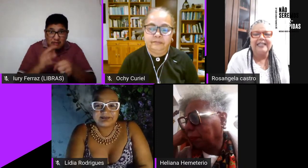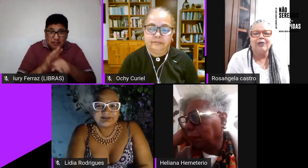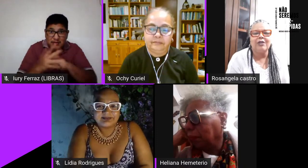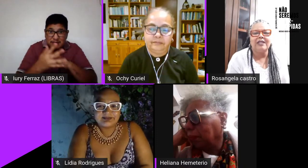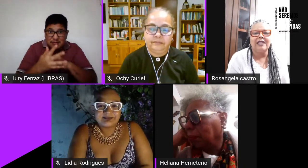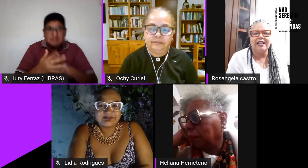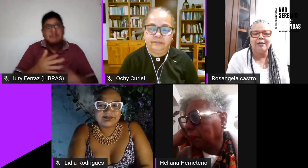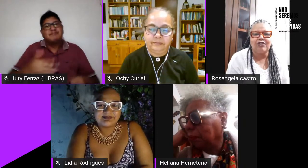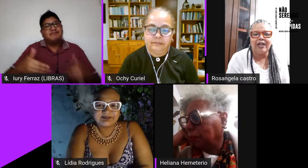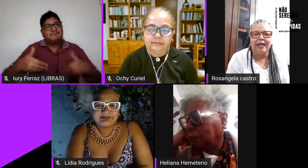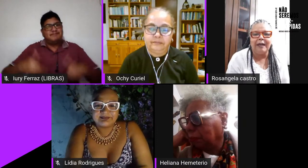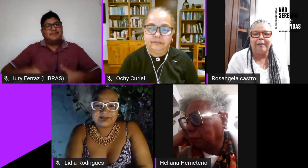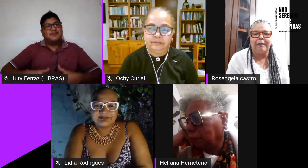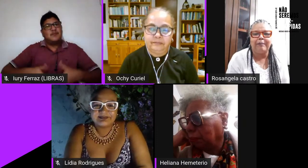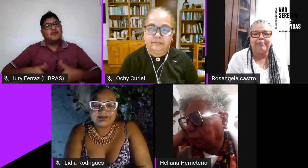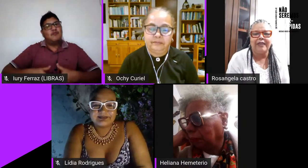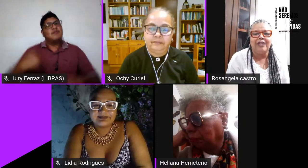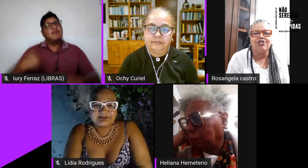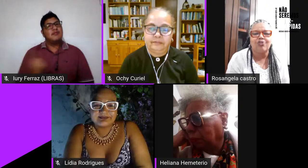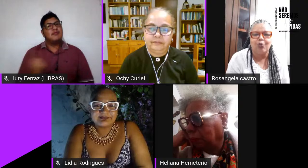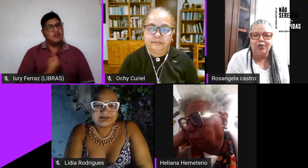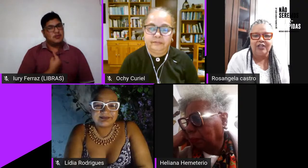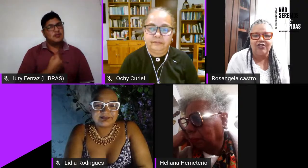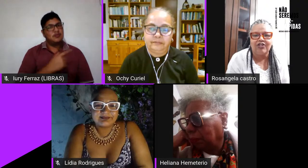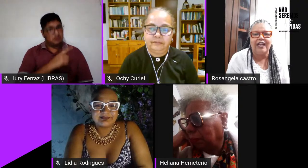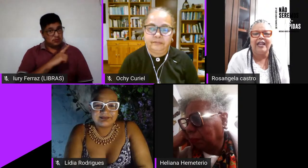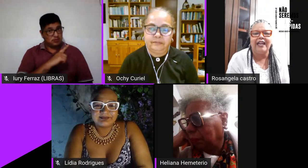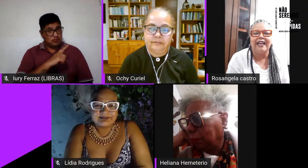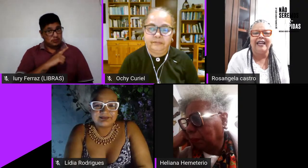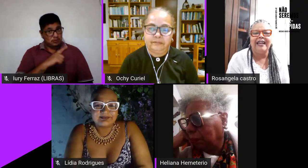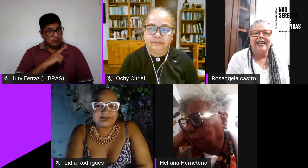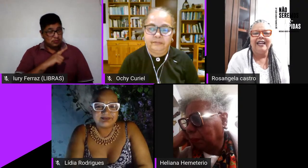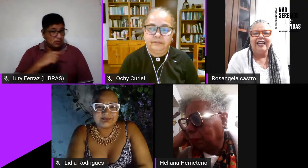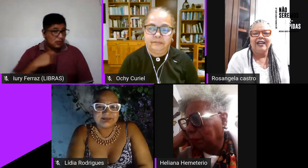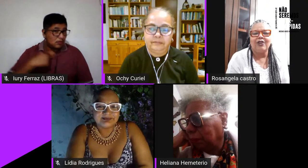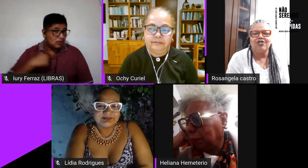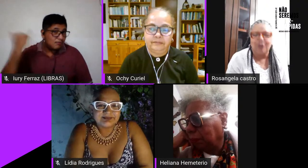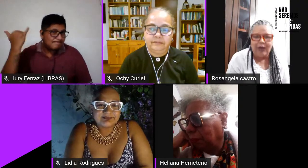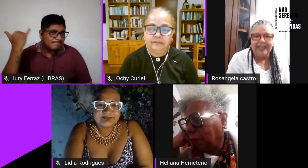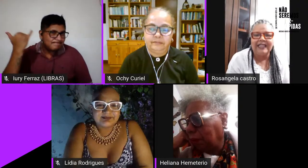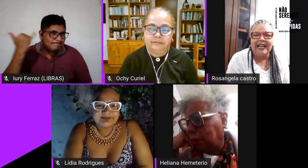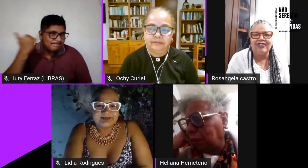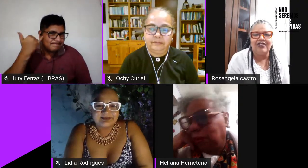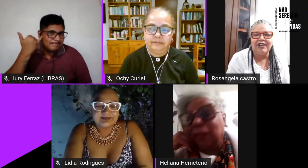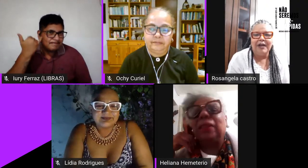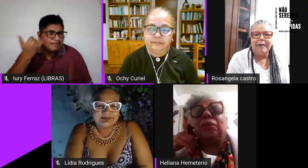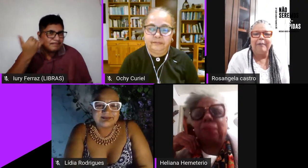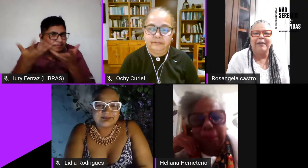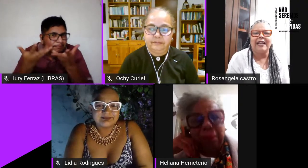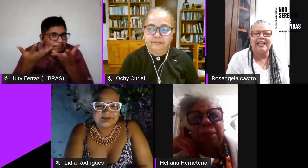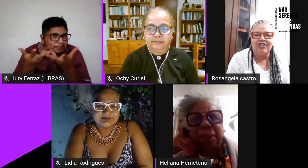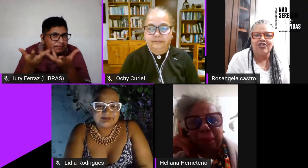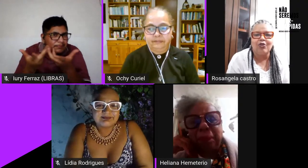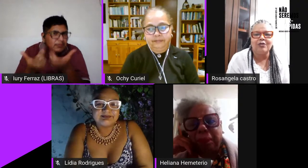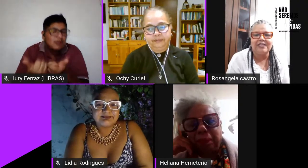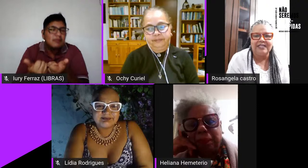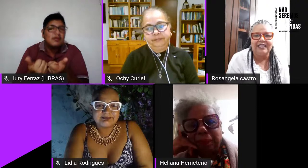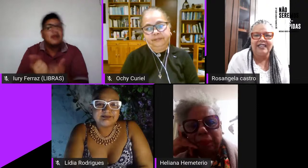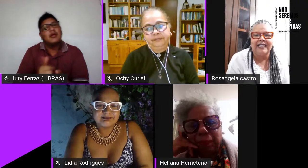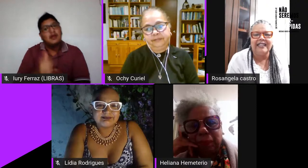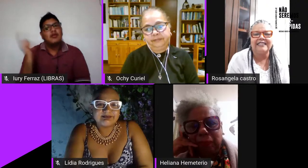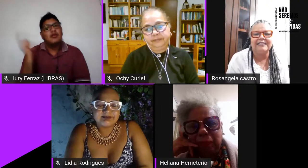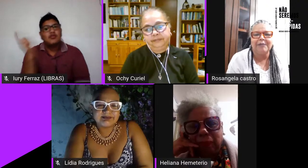então que tenhamos escutas de qualidade para que a gente